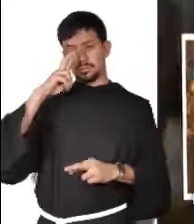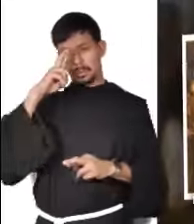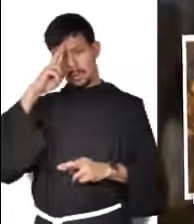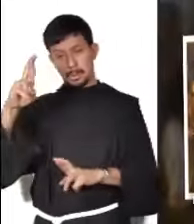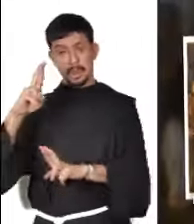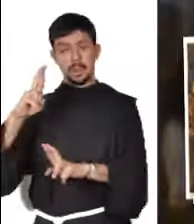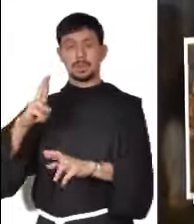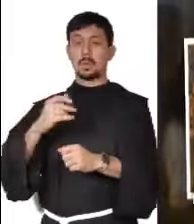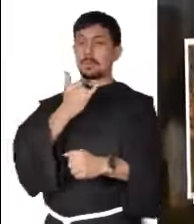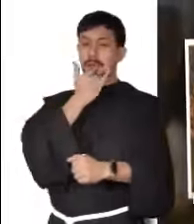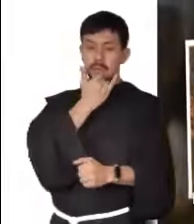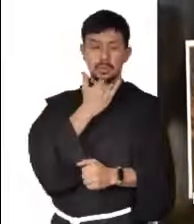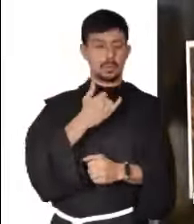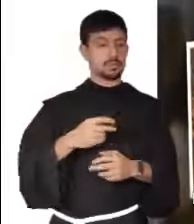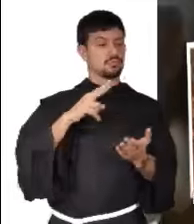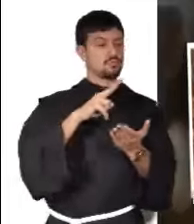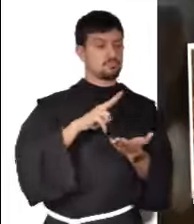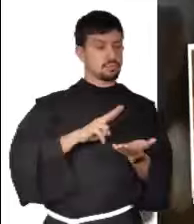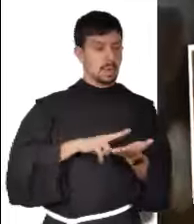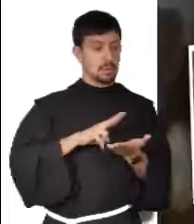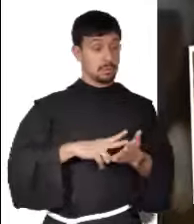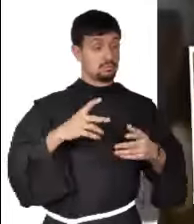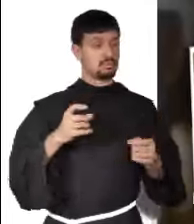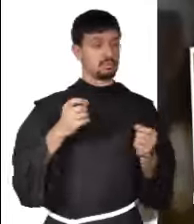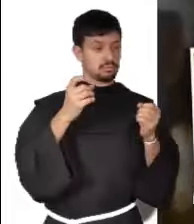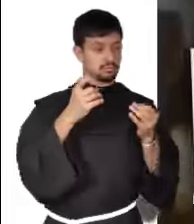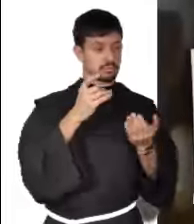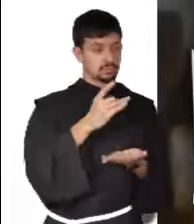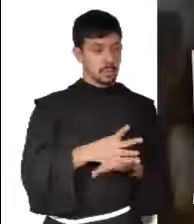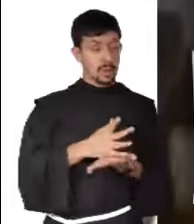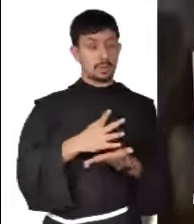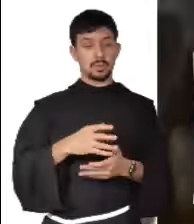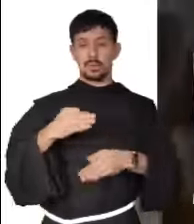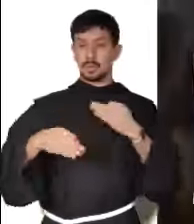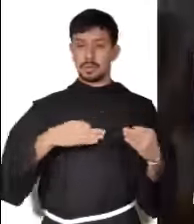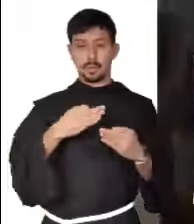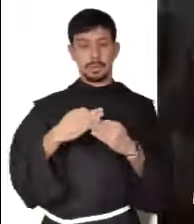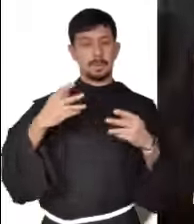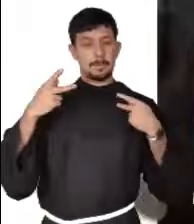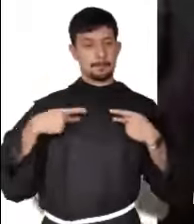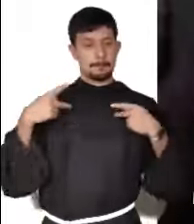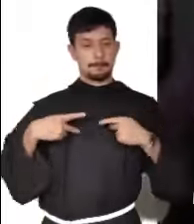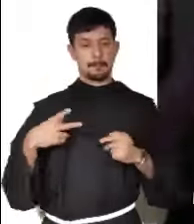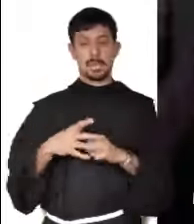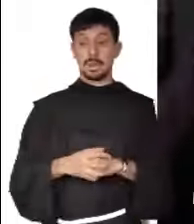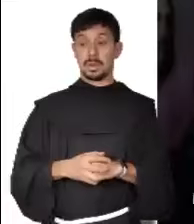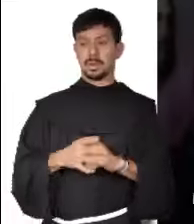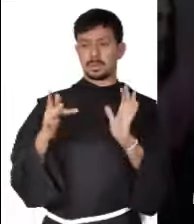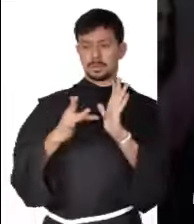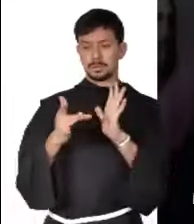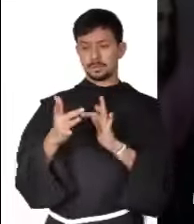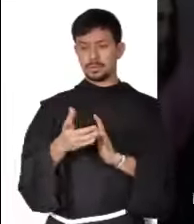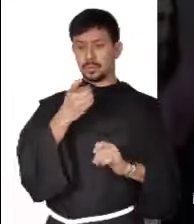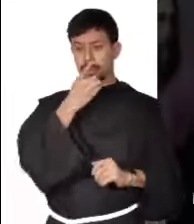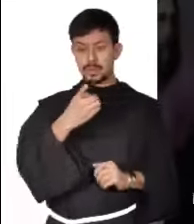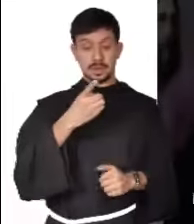respeto, perdón y valoración de los demás. Si Cristo propone el perdón, el amor a